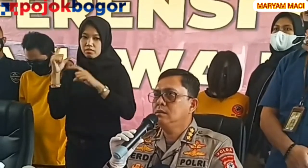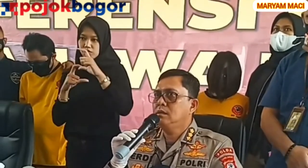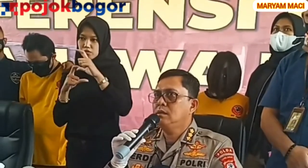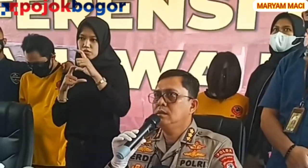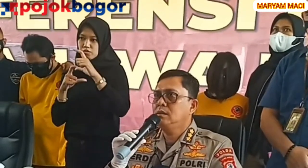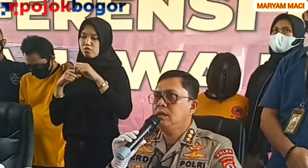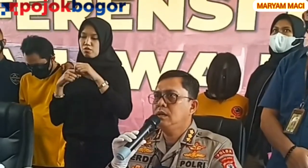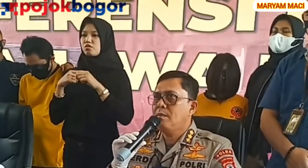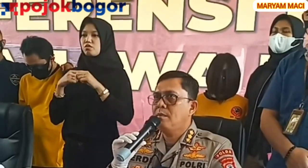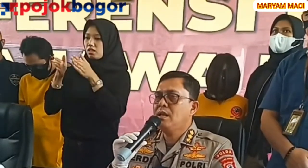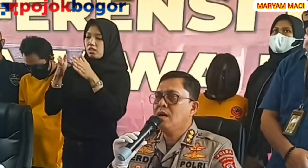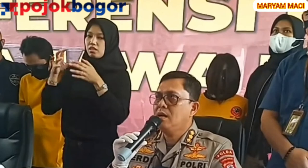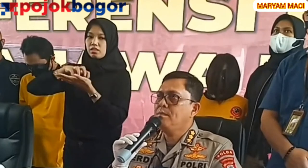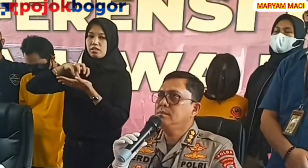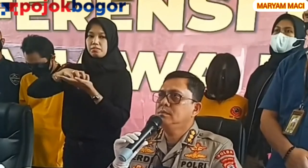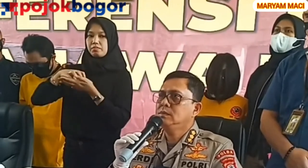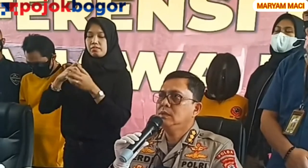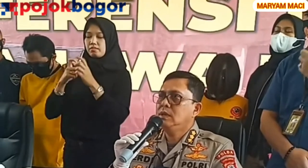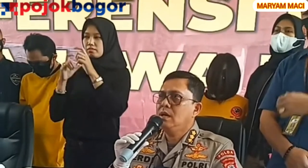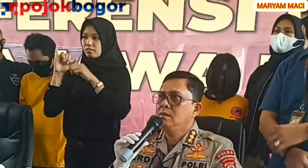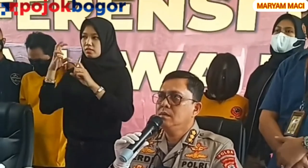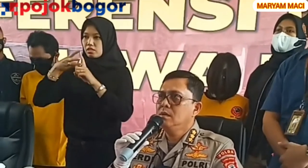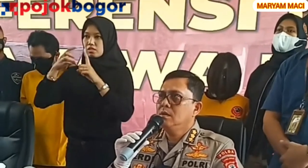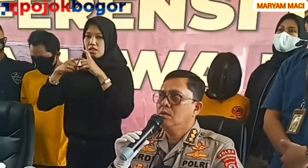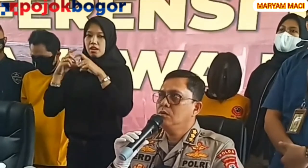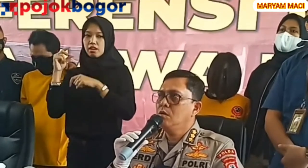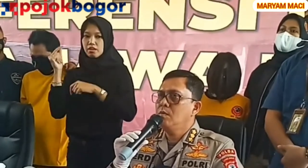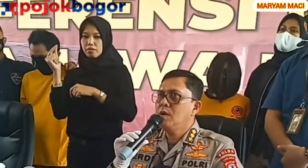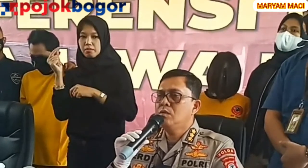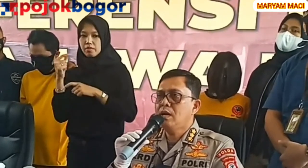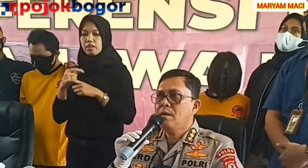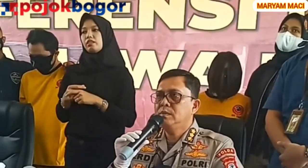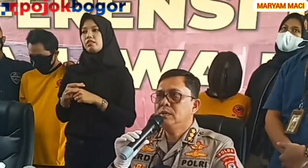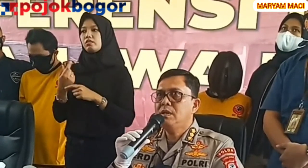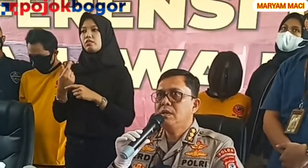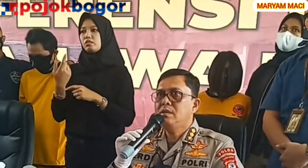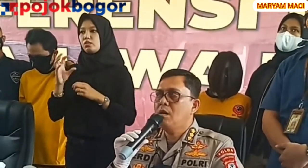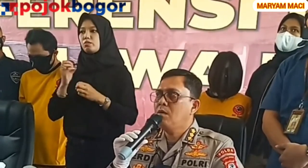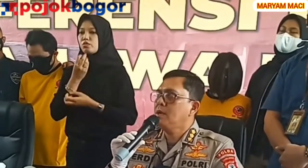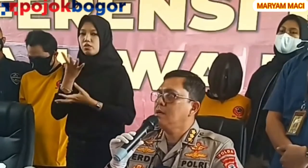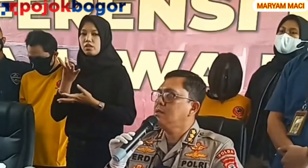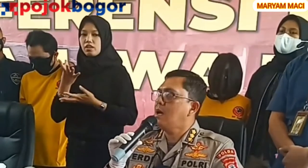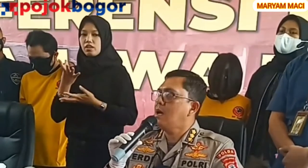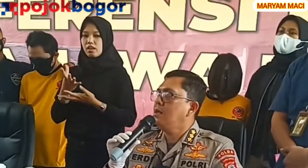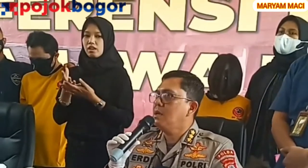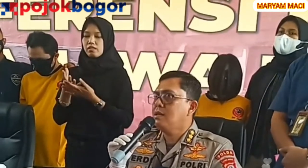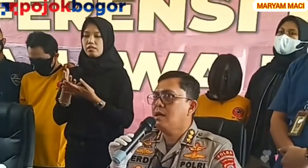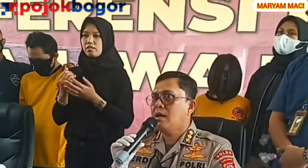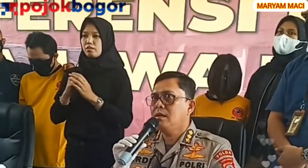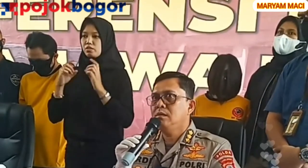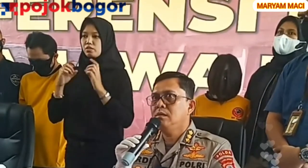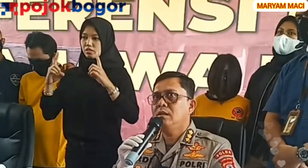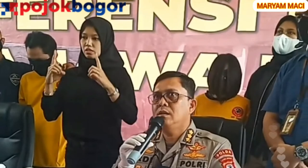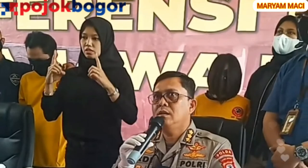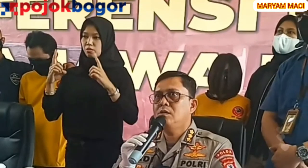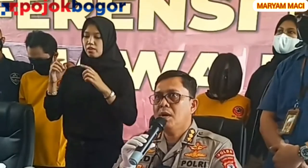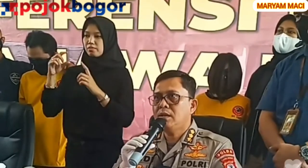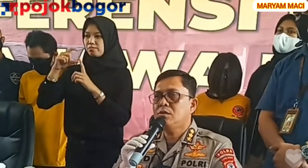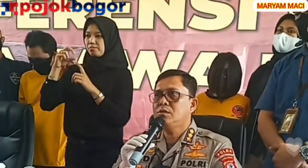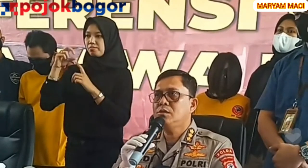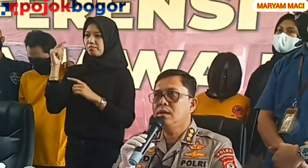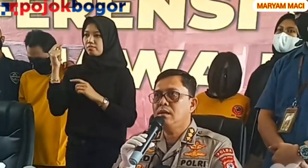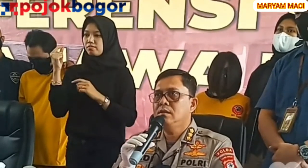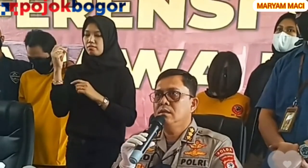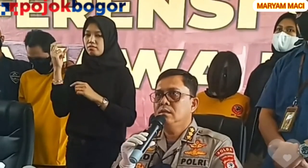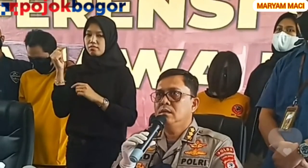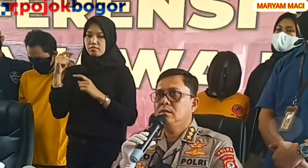sikap dan tanggap untuk mengungkap dan menjawab keresahan dari masyarakat Jawa Barat